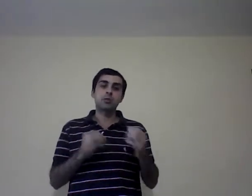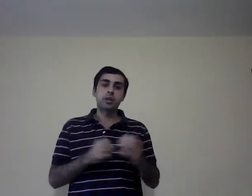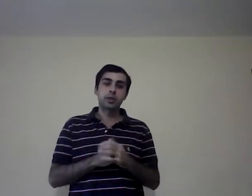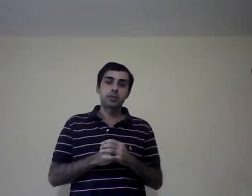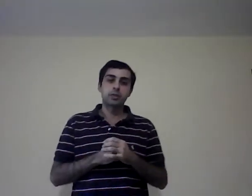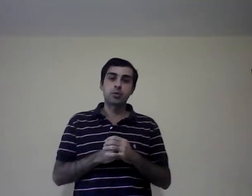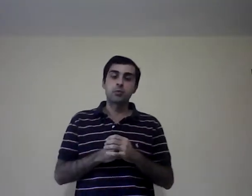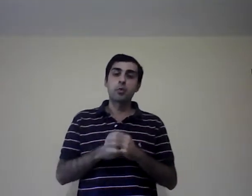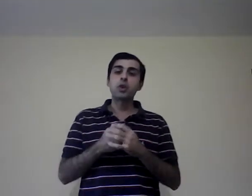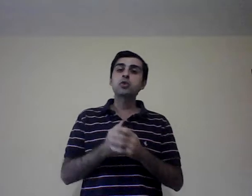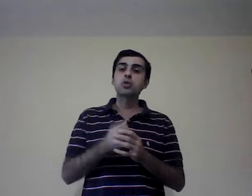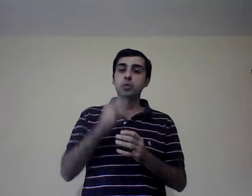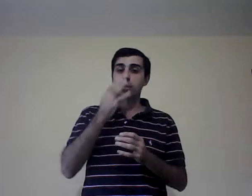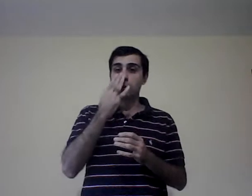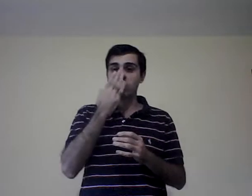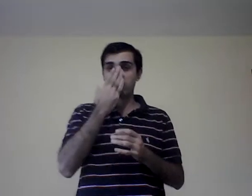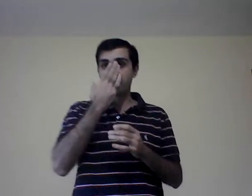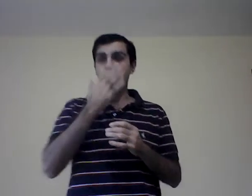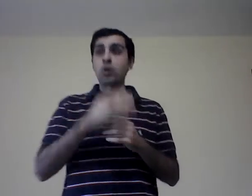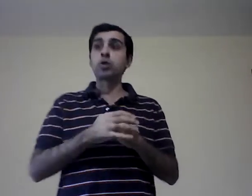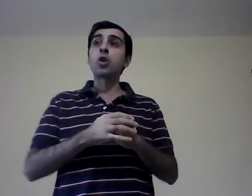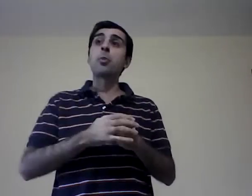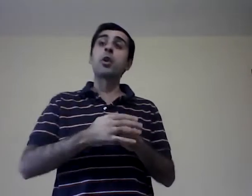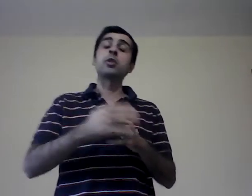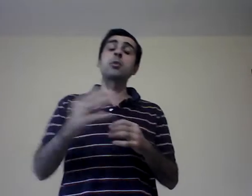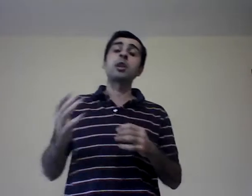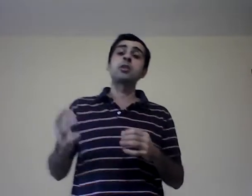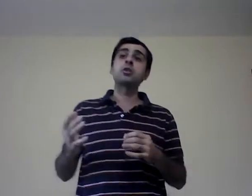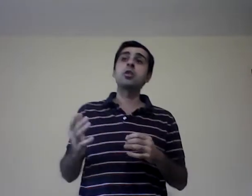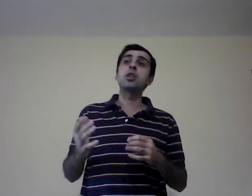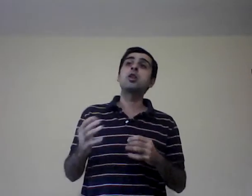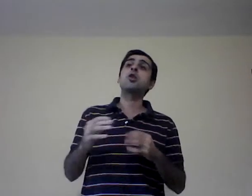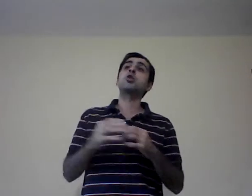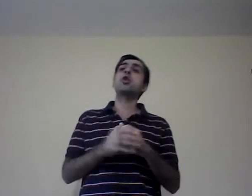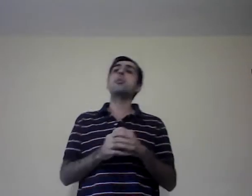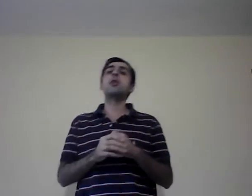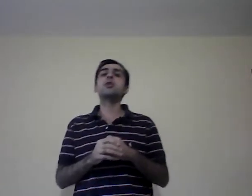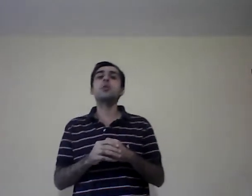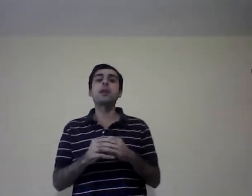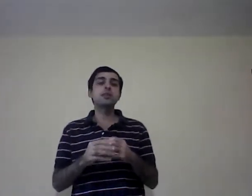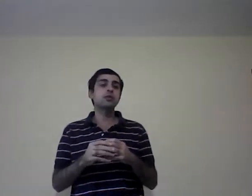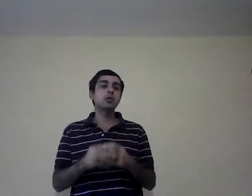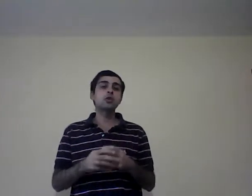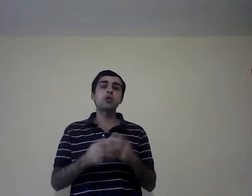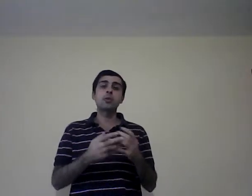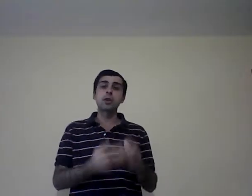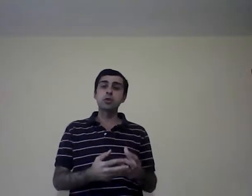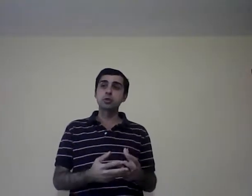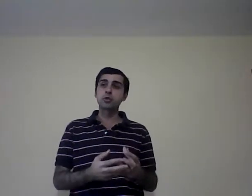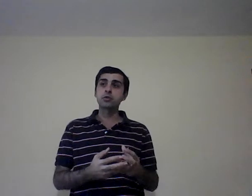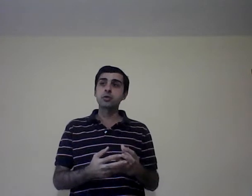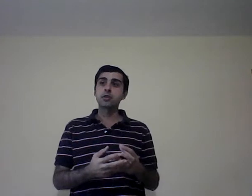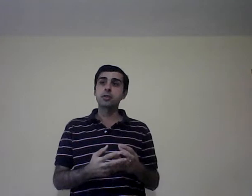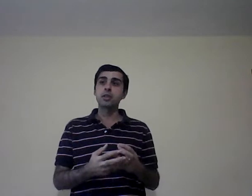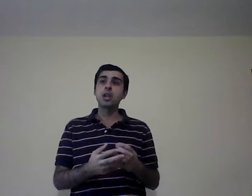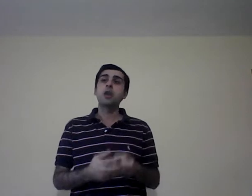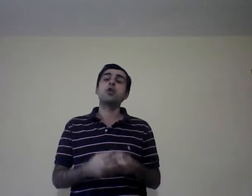la organización. Por eso es una estructura, no todos pueden tomar decisiones, no todos pueden tomar decisiones sobre otros, si, no